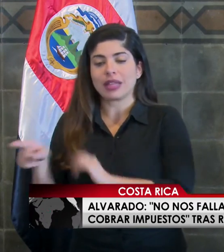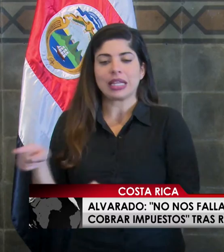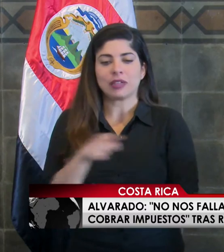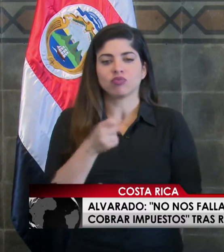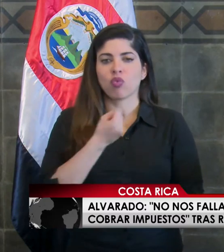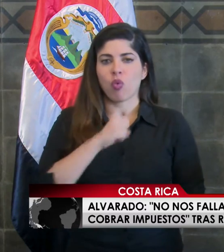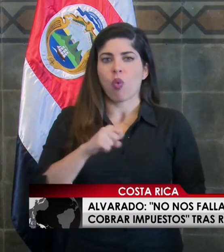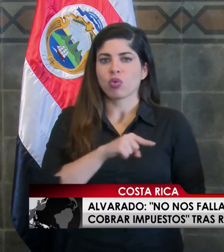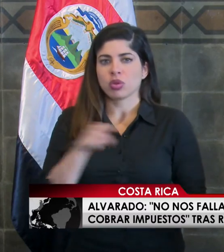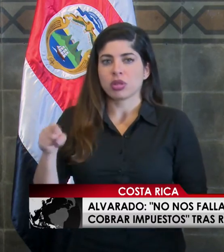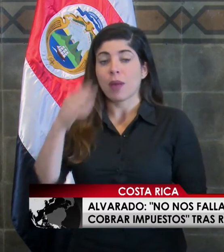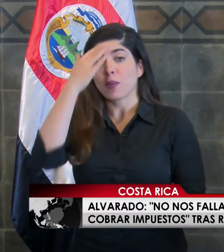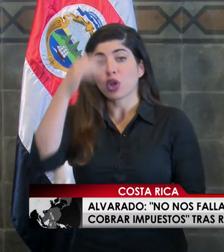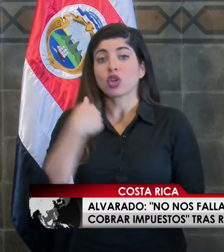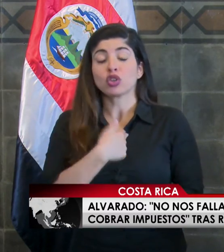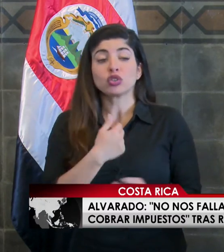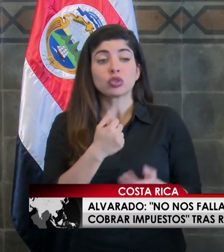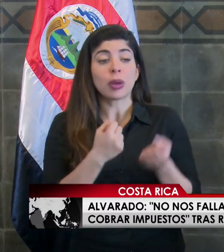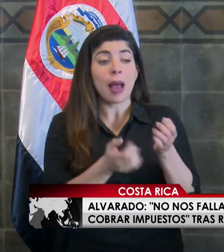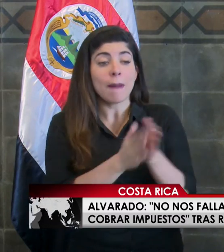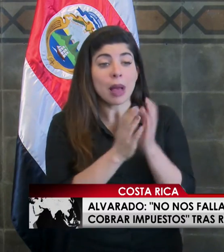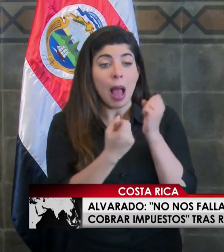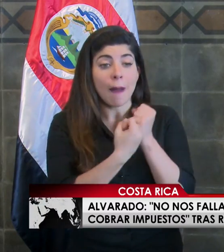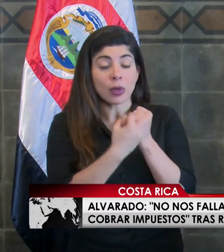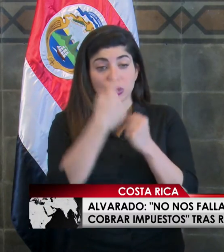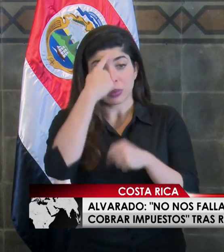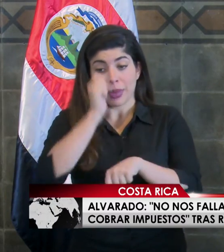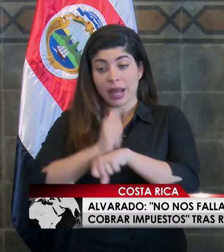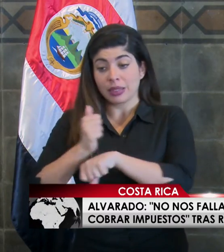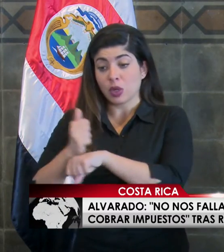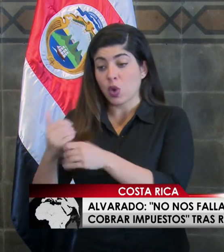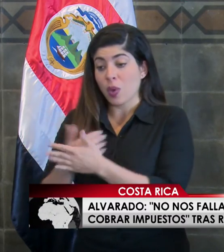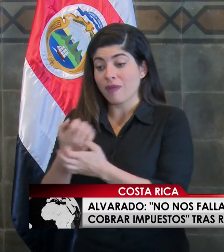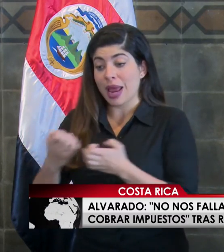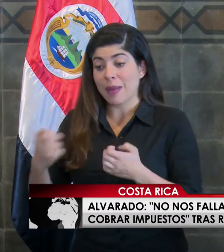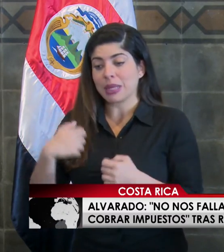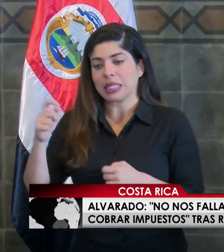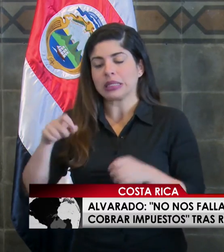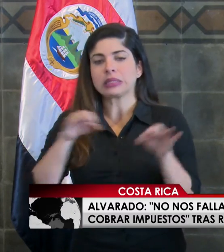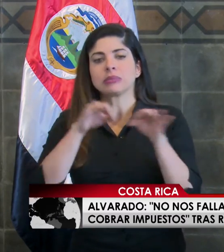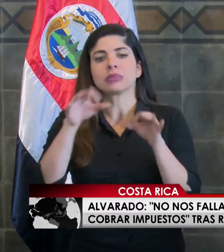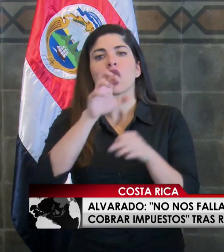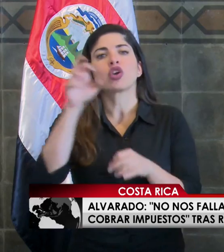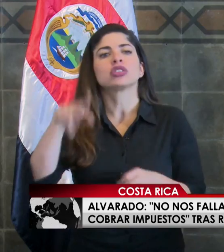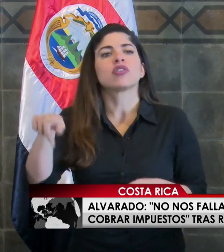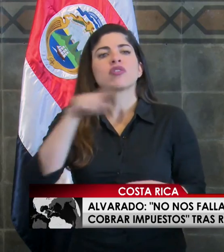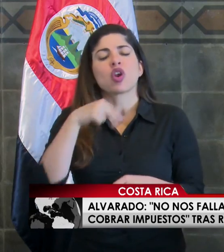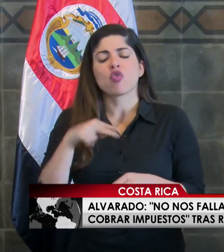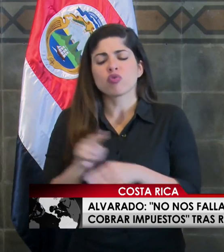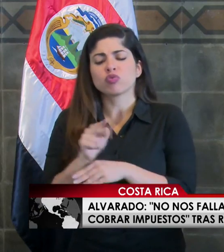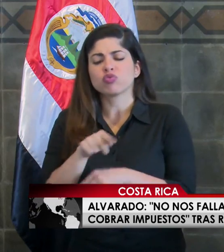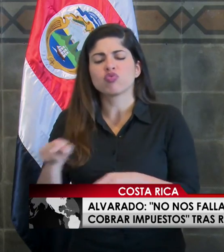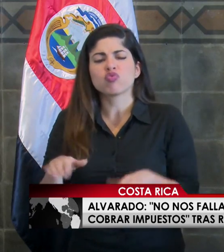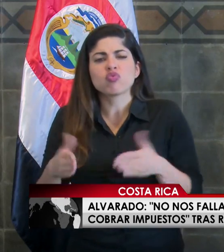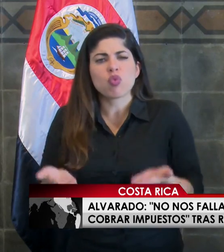Porque si hemos pedido el apoyo para tener nuevas herramientas tenemos que explicarle a Costa Rica cómo las vamos a usar.